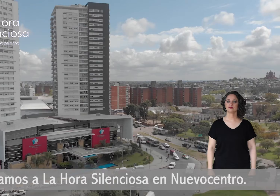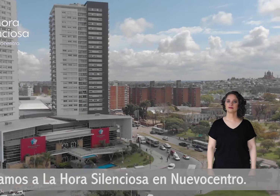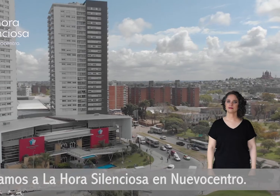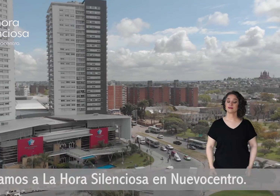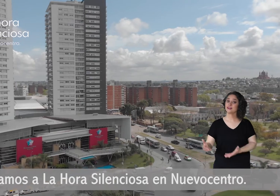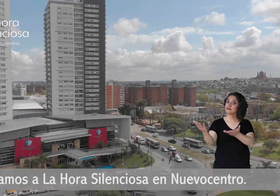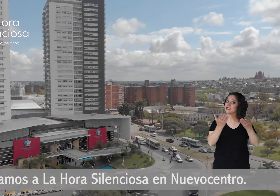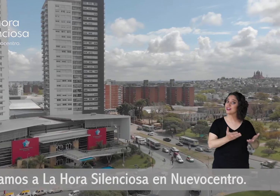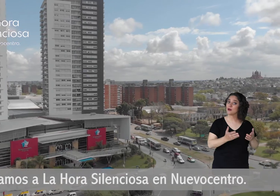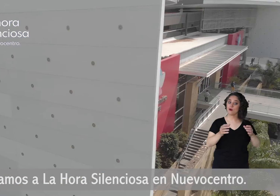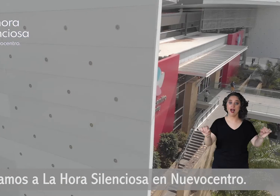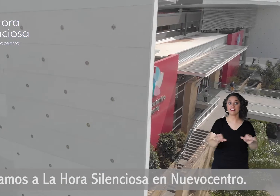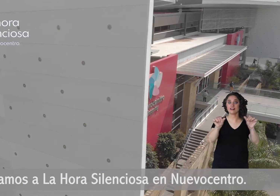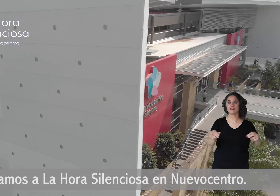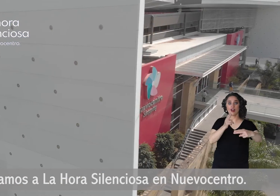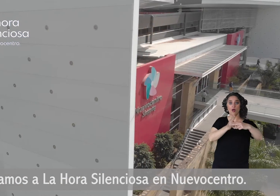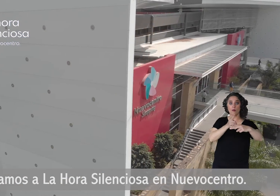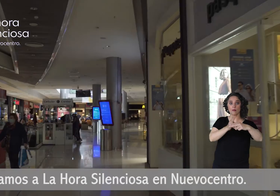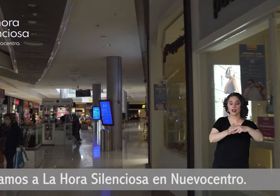Te invitamos a la hora silenciosa en Nuevo Centro.